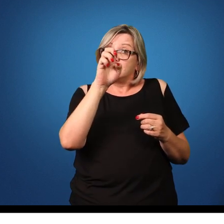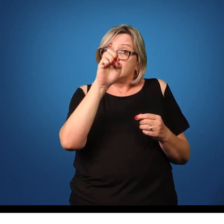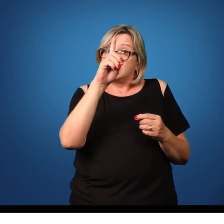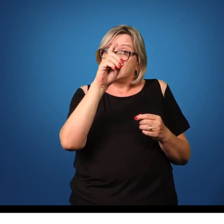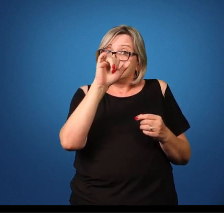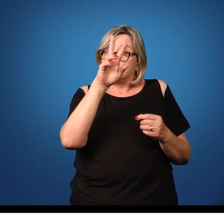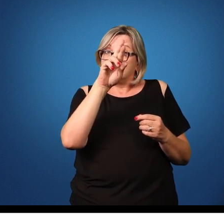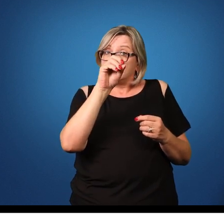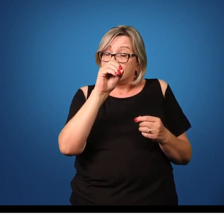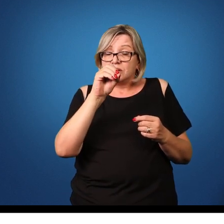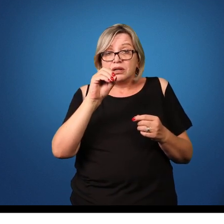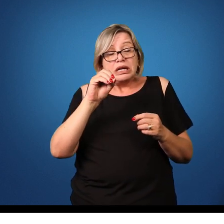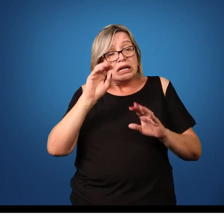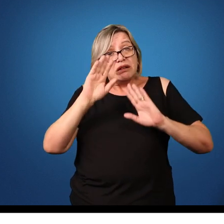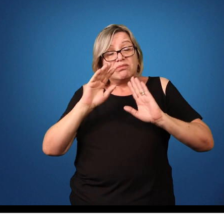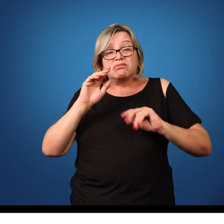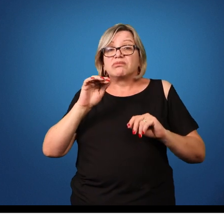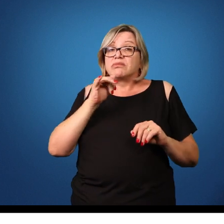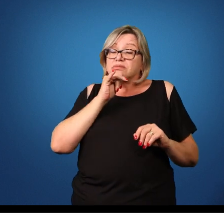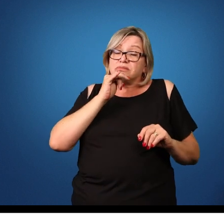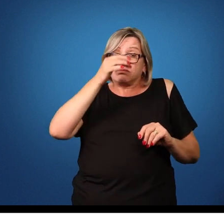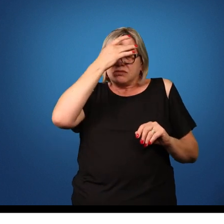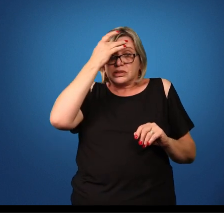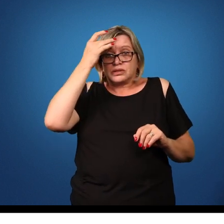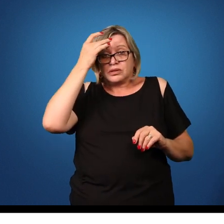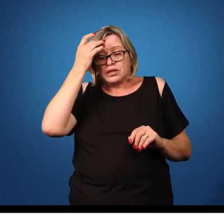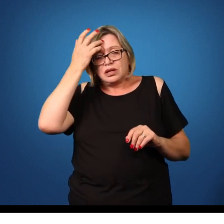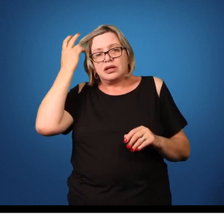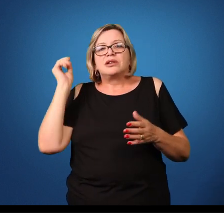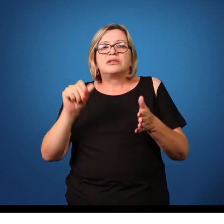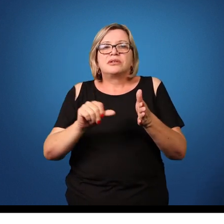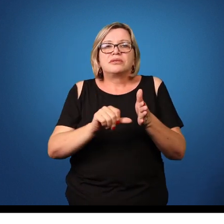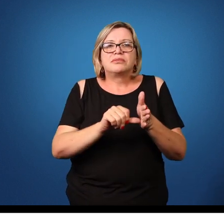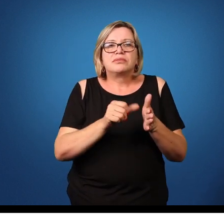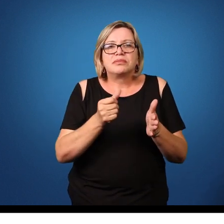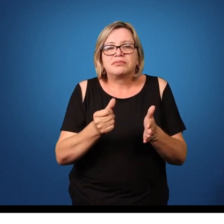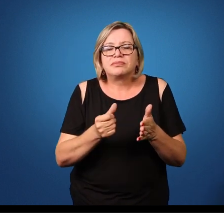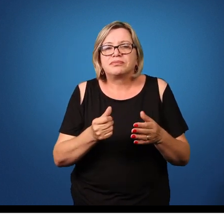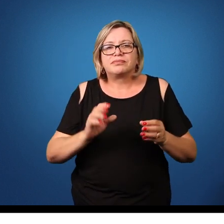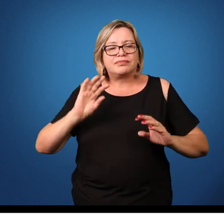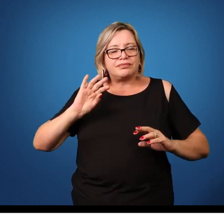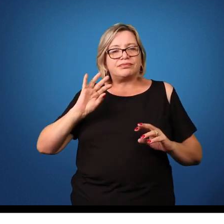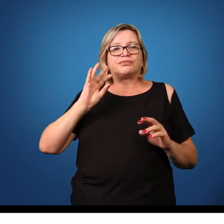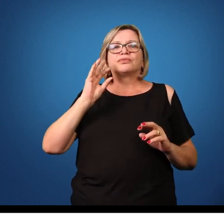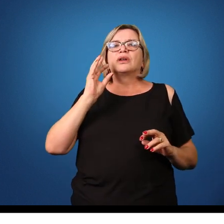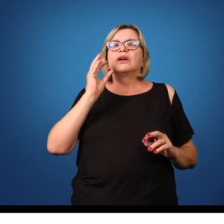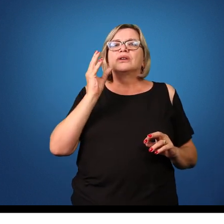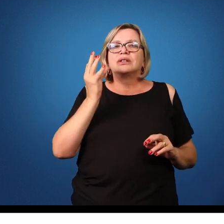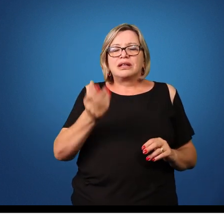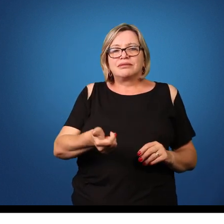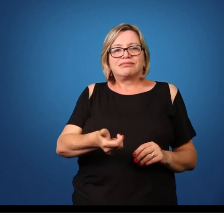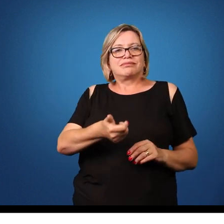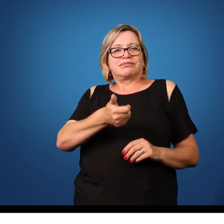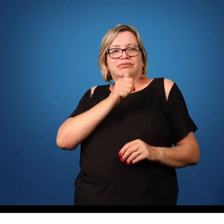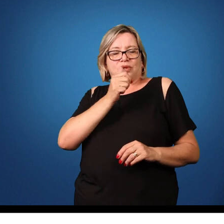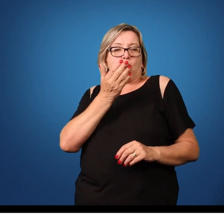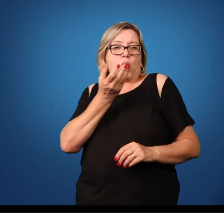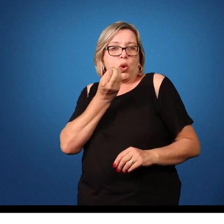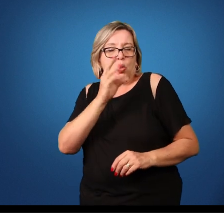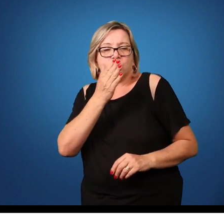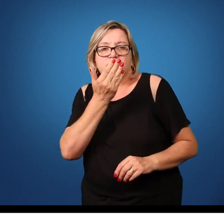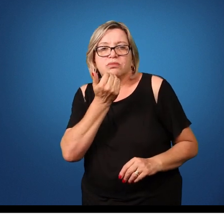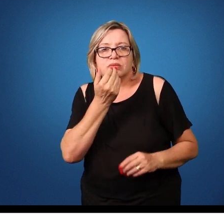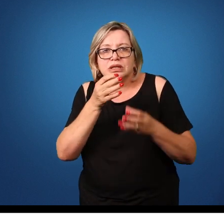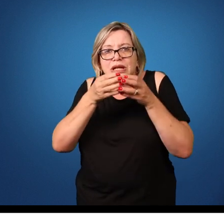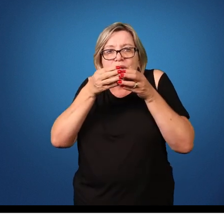Então inicialmente ocorre a ingestão, para ocorrer a contaminação do ser humano, tem que ocorrer a ingestão de ovos larvados, né,